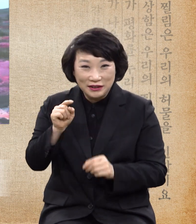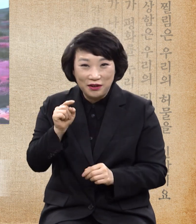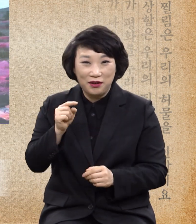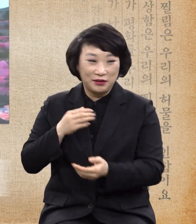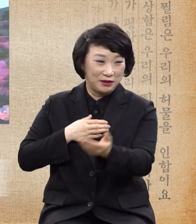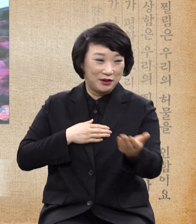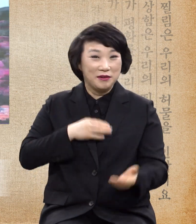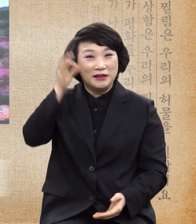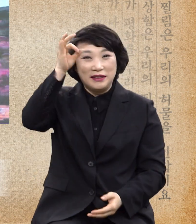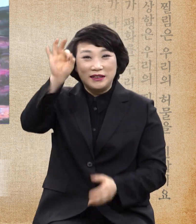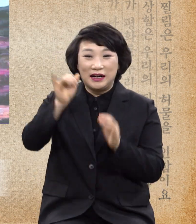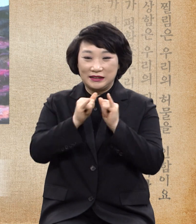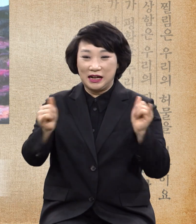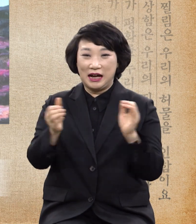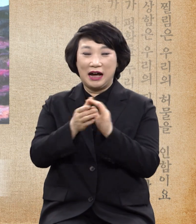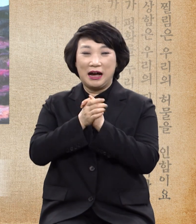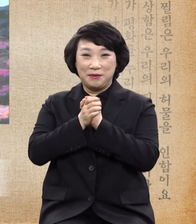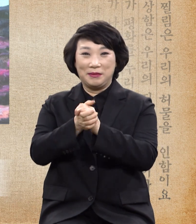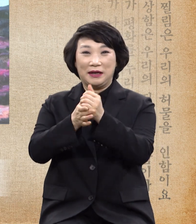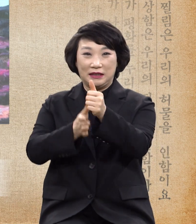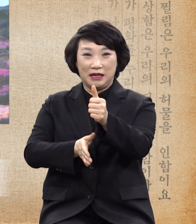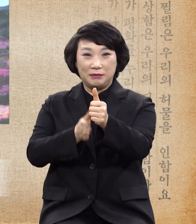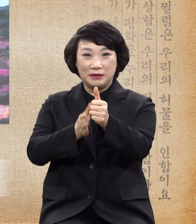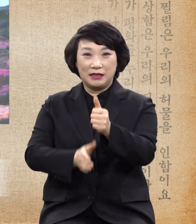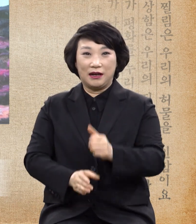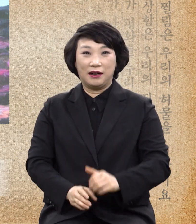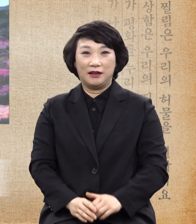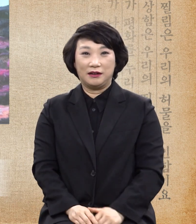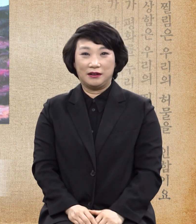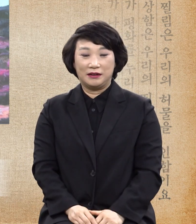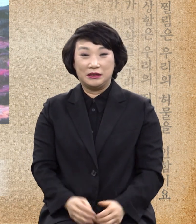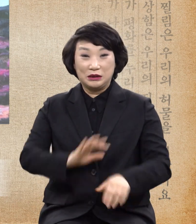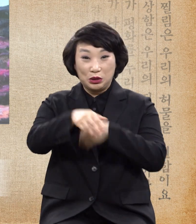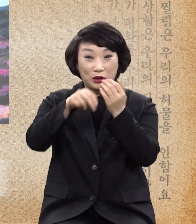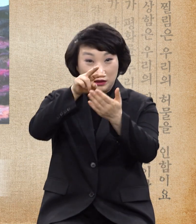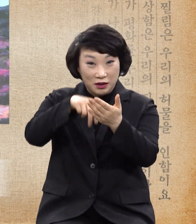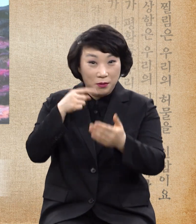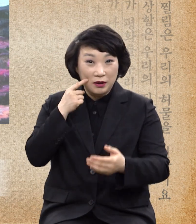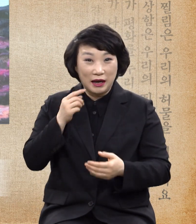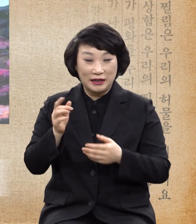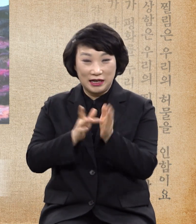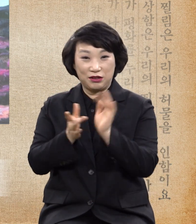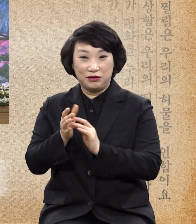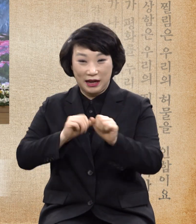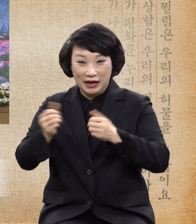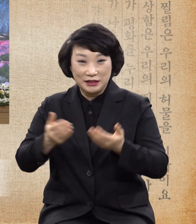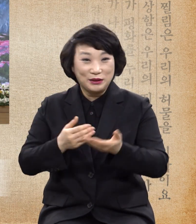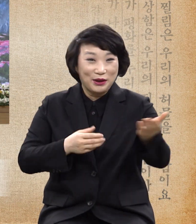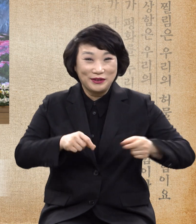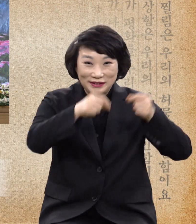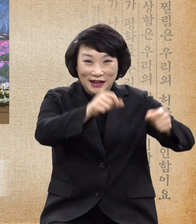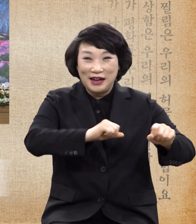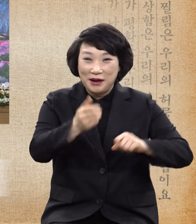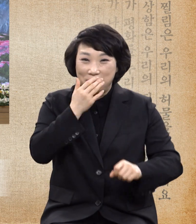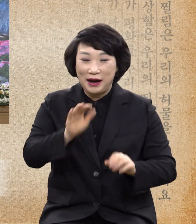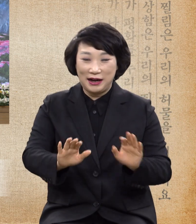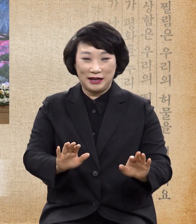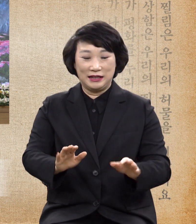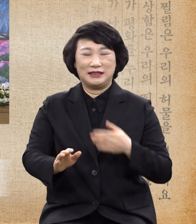인정하시면 아멘합시다 한번 읽어봐 내가 한 일을 너희도 할 것이오 내가 진실로 진실로